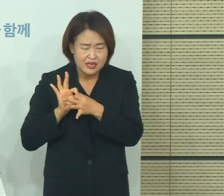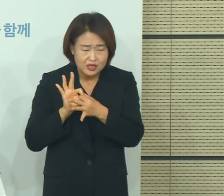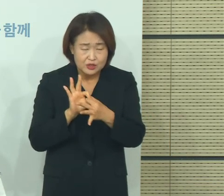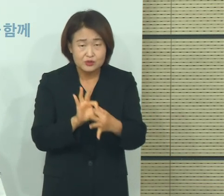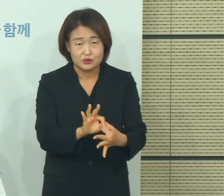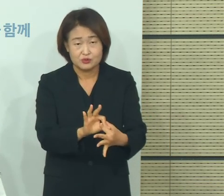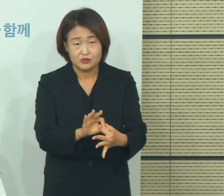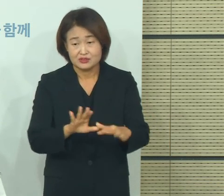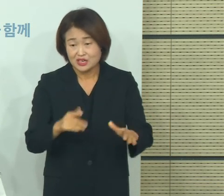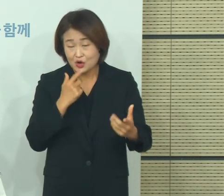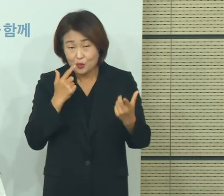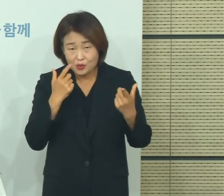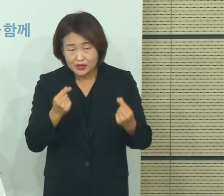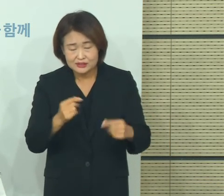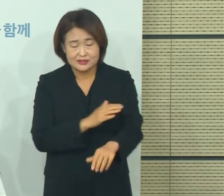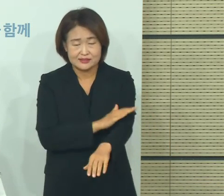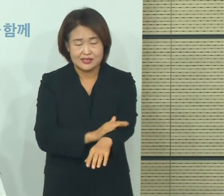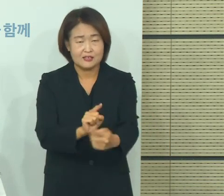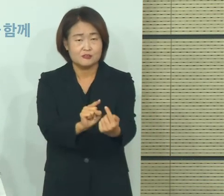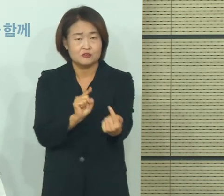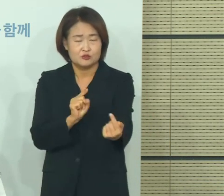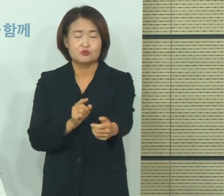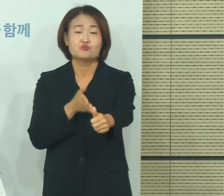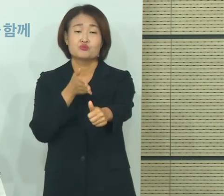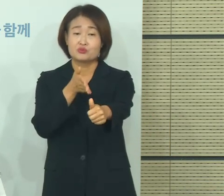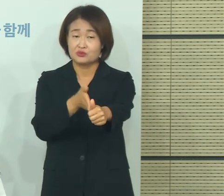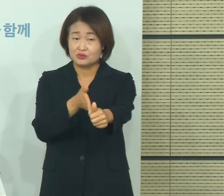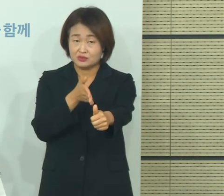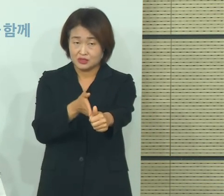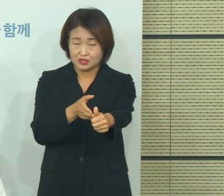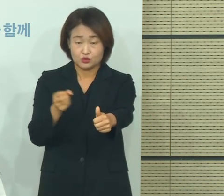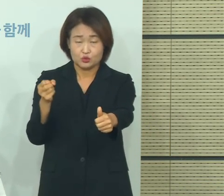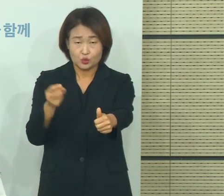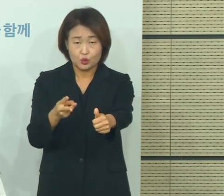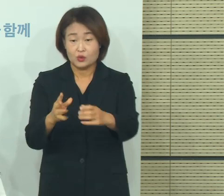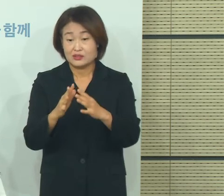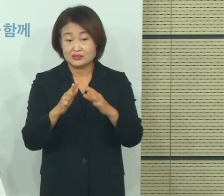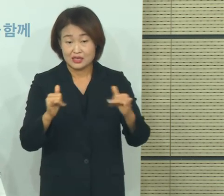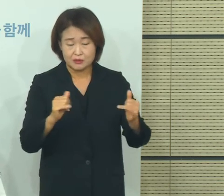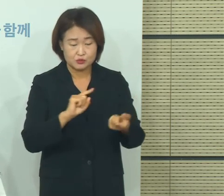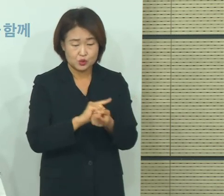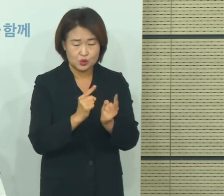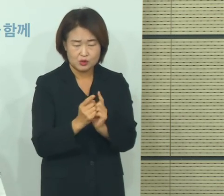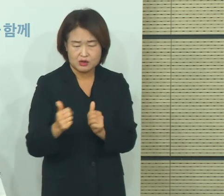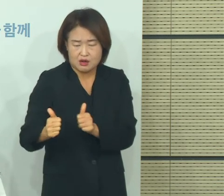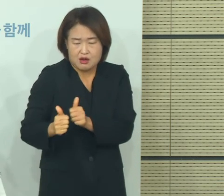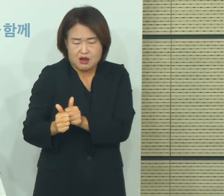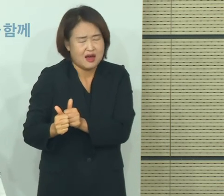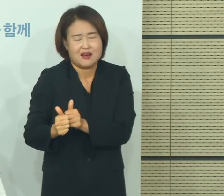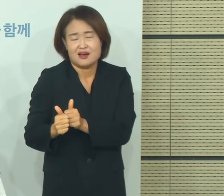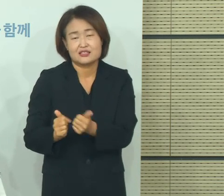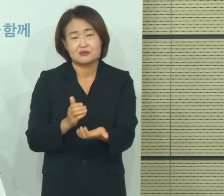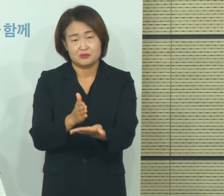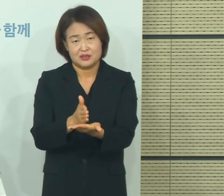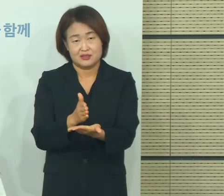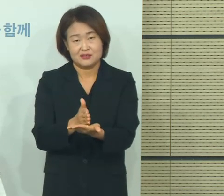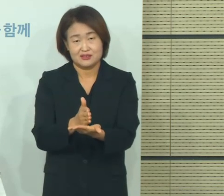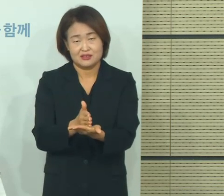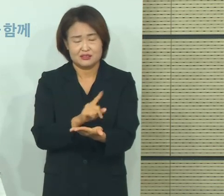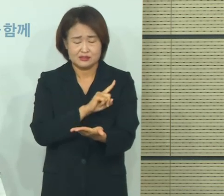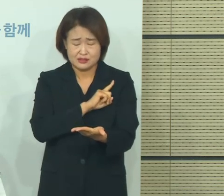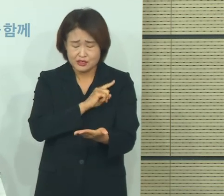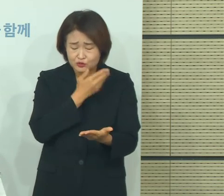것처럼 적극적으로 참여해 주시고 특히 접촉의 빈도를 줄이고 접촉의 가능성을 줄이는 것이 무엇보다도